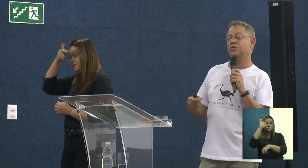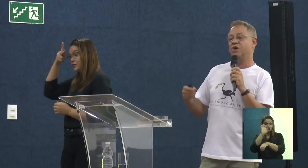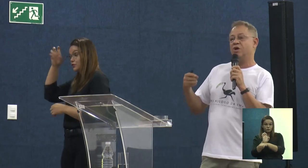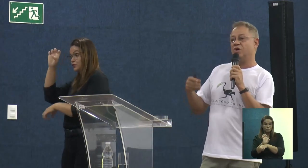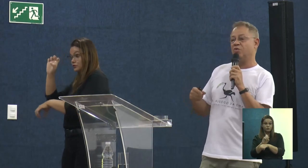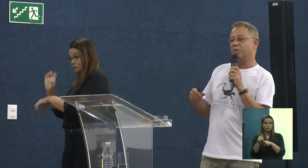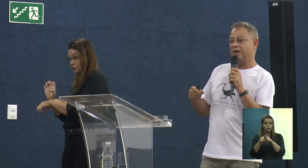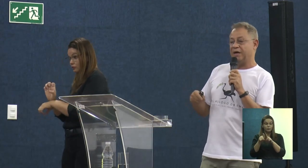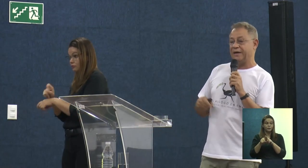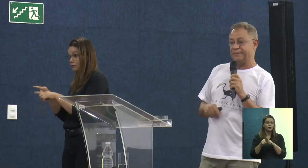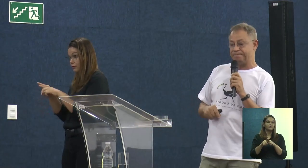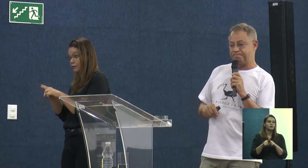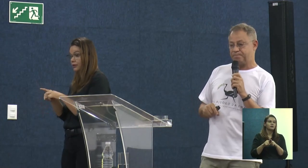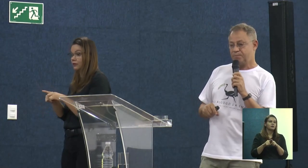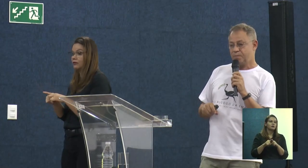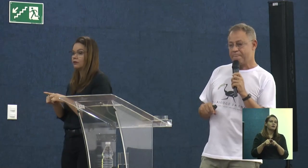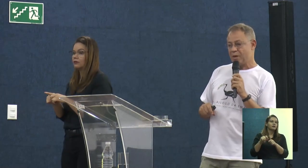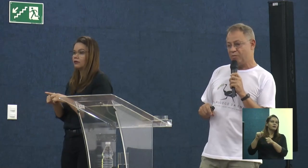fazendo uma...